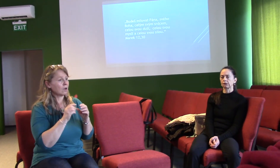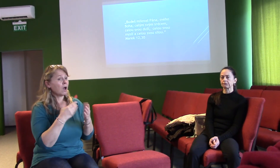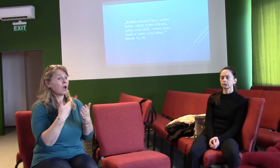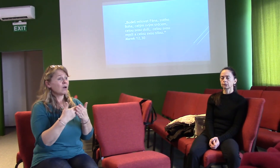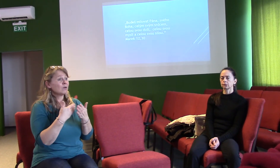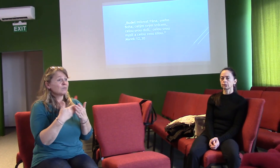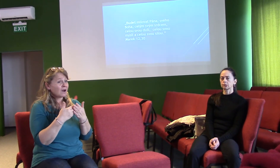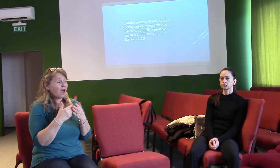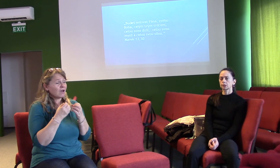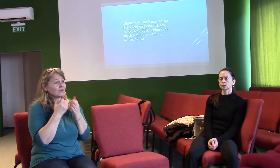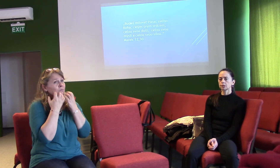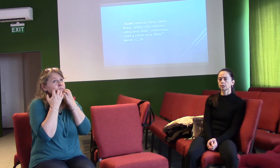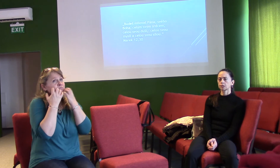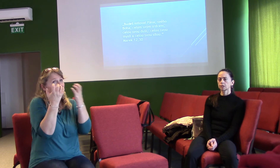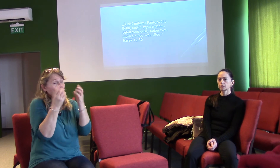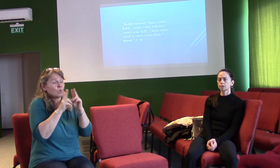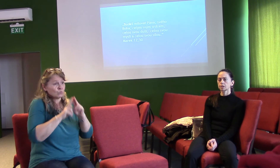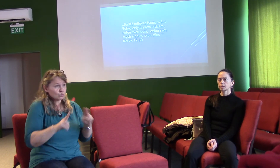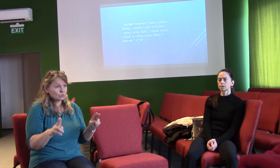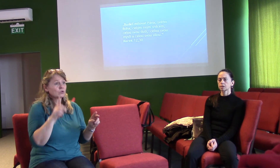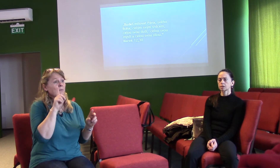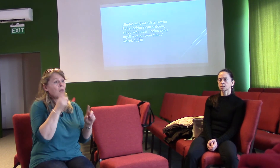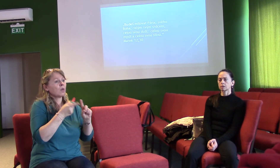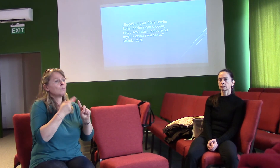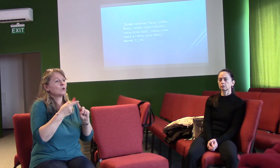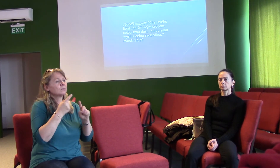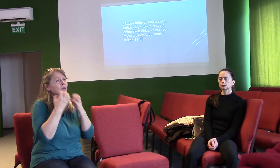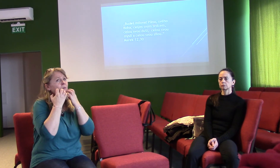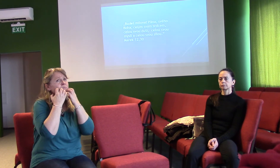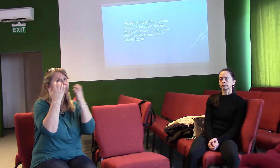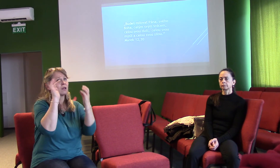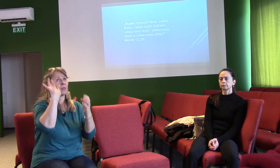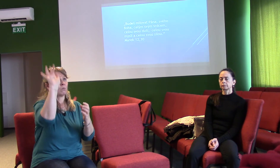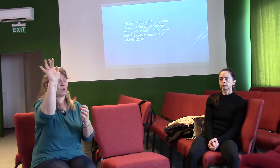musíme ho poznávat. Takže první otázka zní...